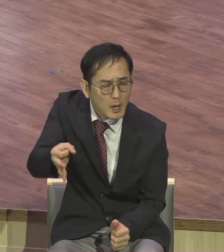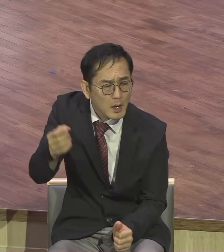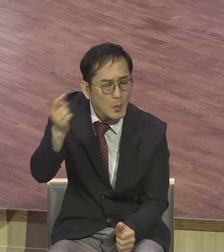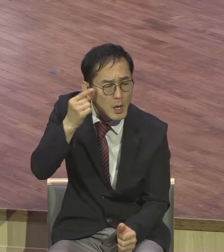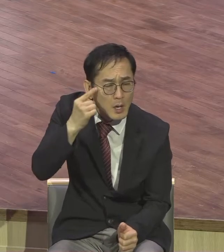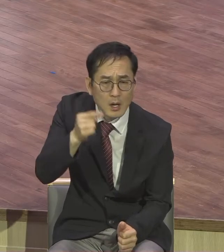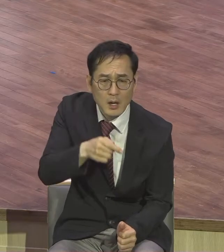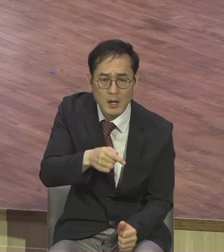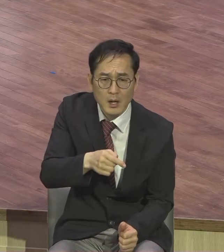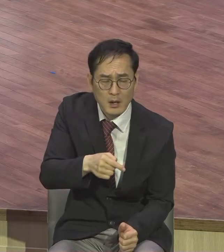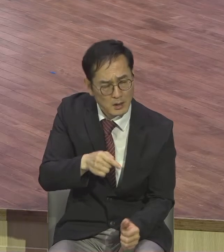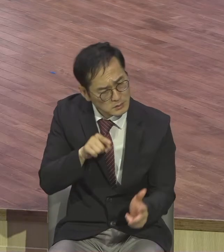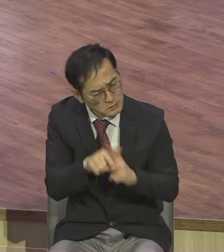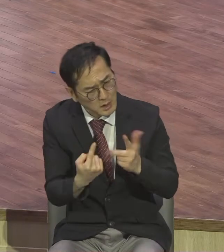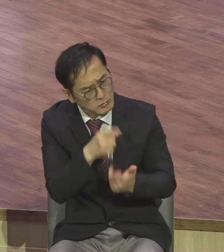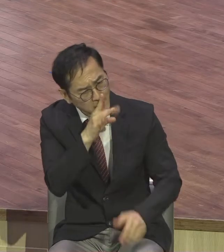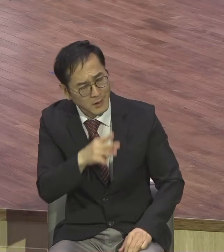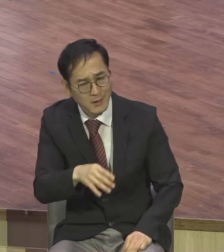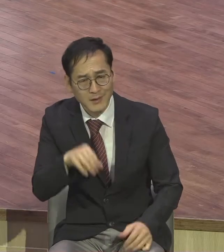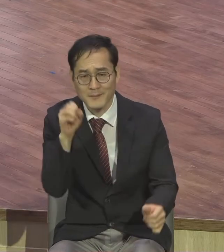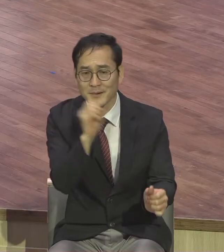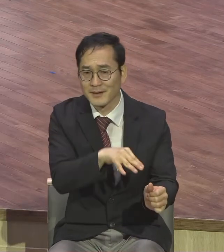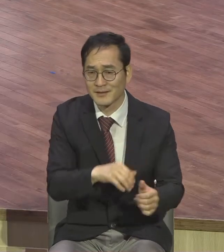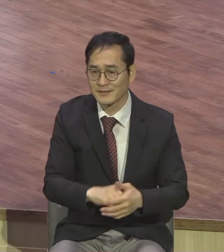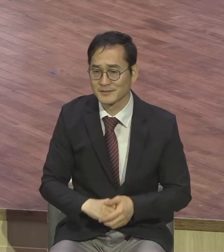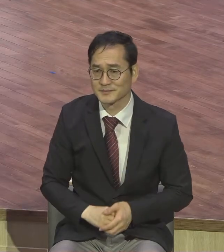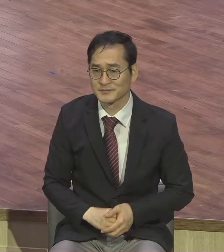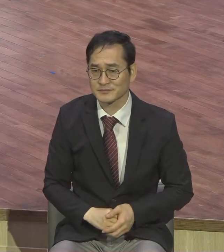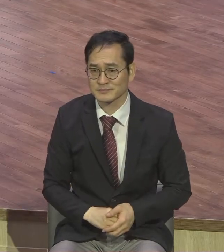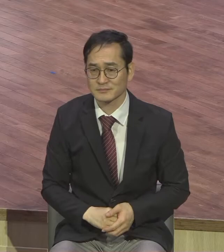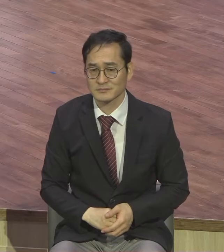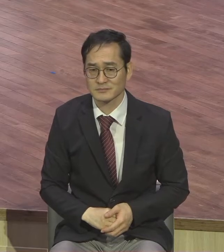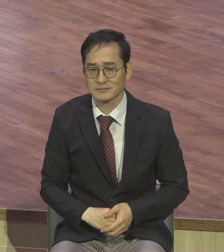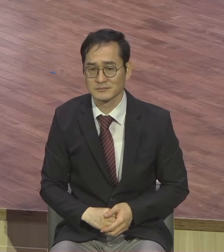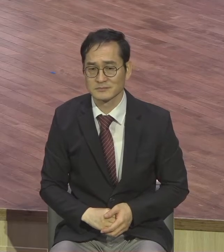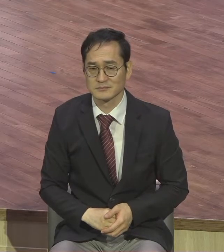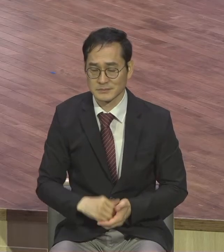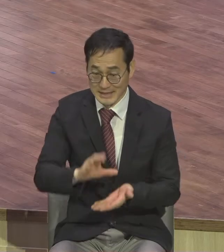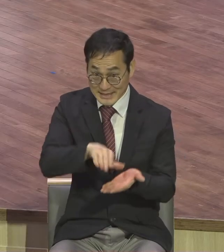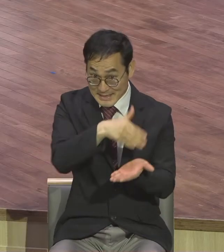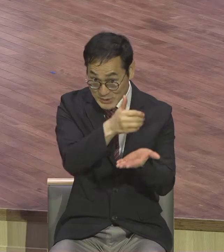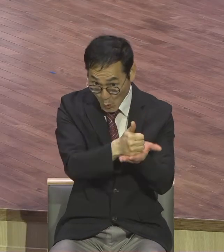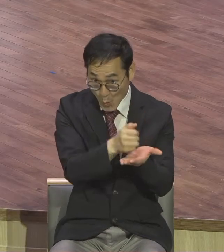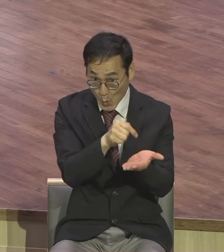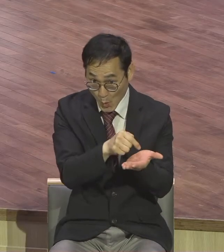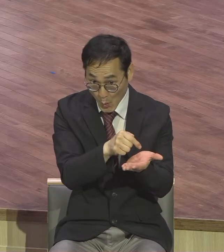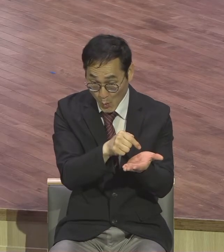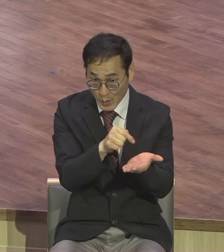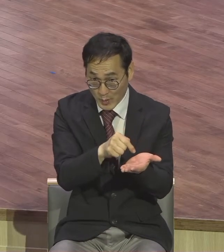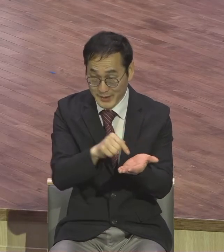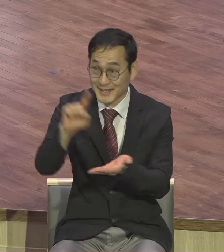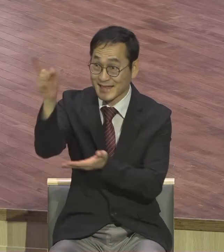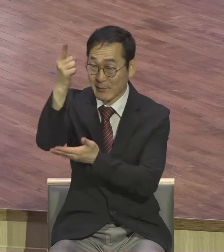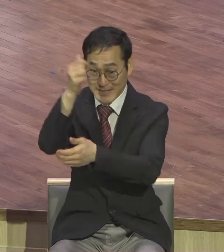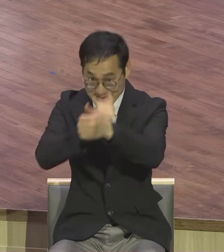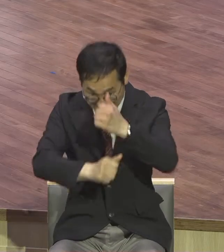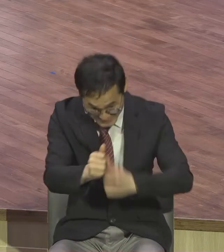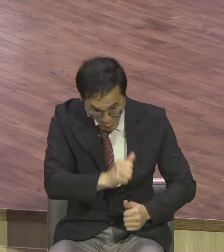예수님께서 예수님께서 이 말씀을 통해서 그리스도는 따위새의 자손 그 이상이다